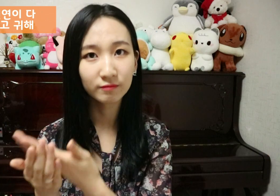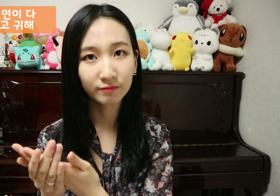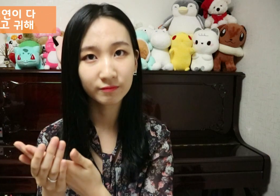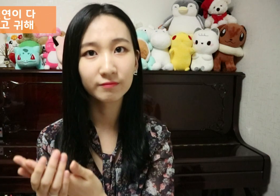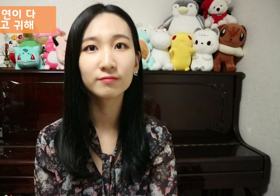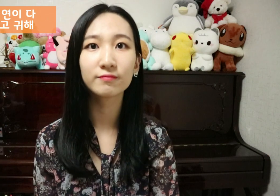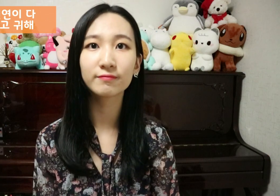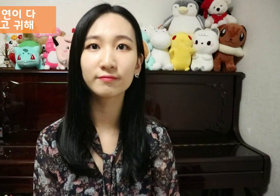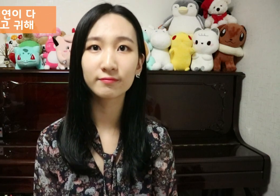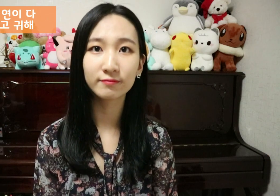저 고맙다